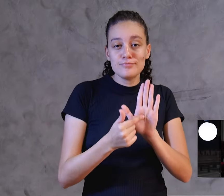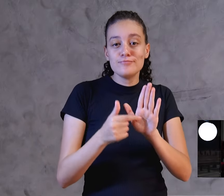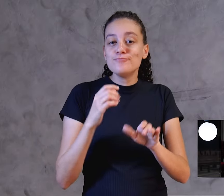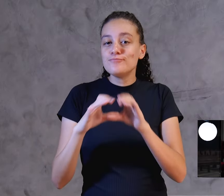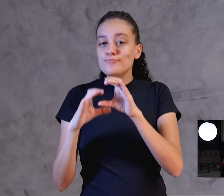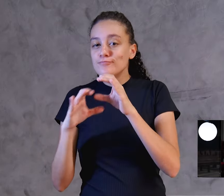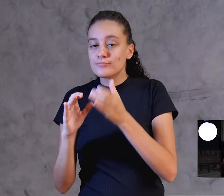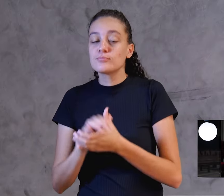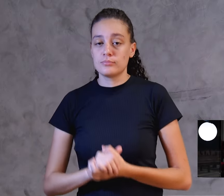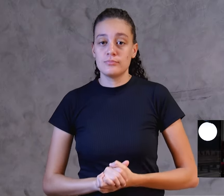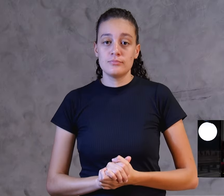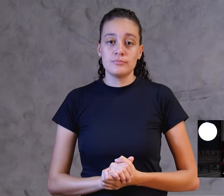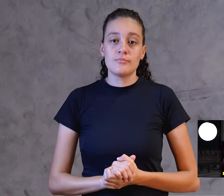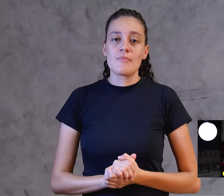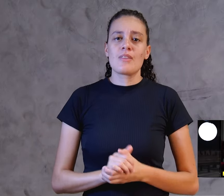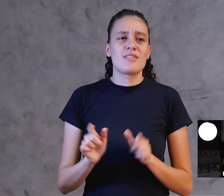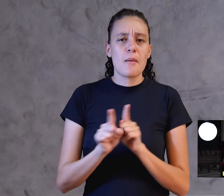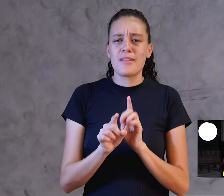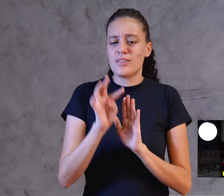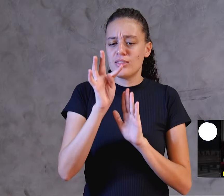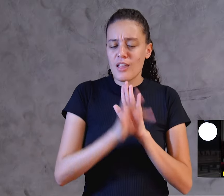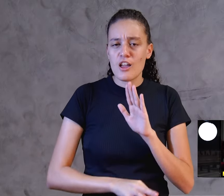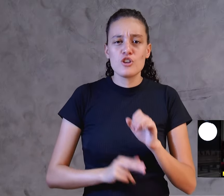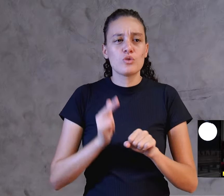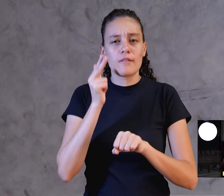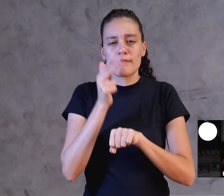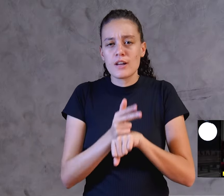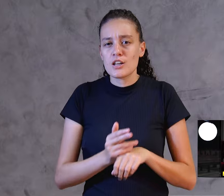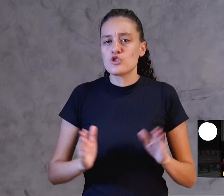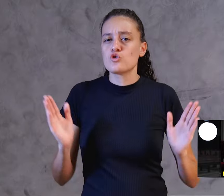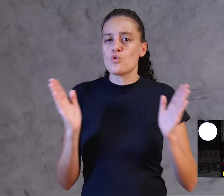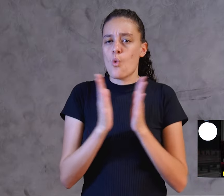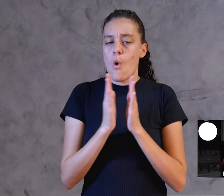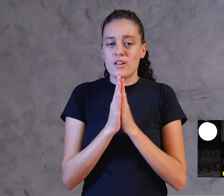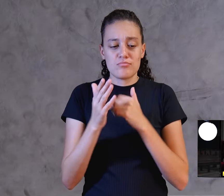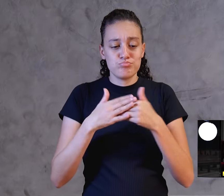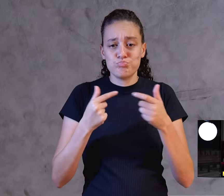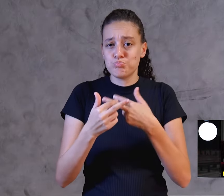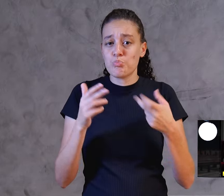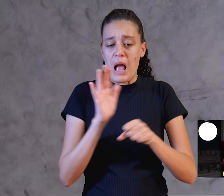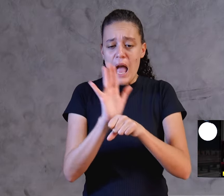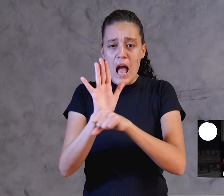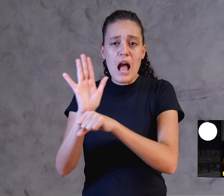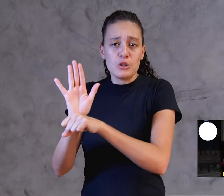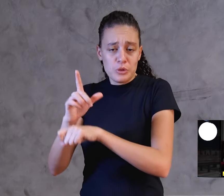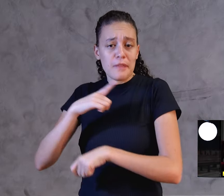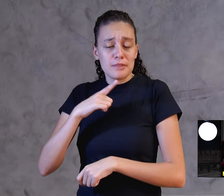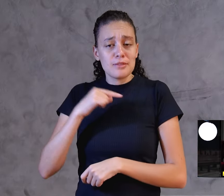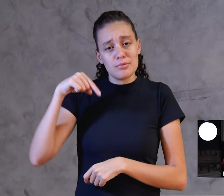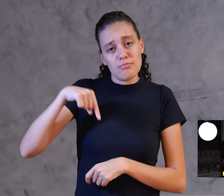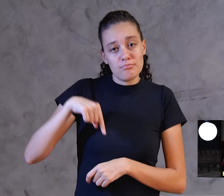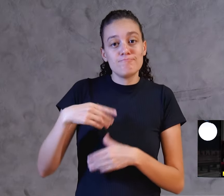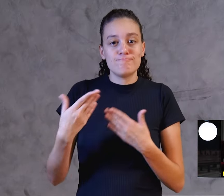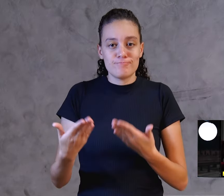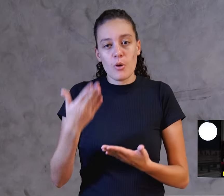E textos, vídeos, orações, ajuda. E eu creio que você será muito bem, muito